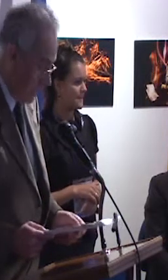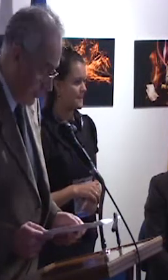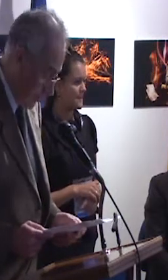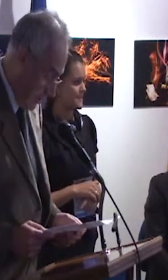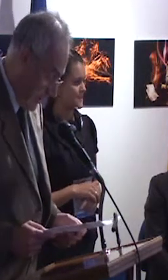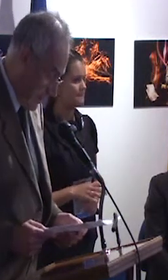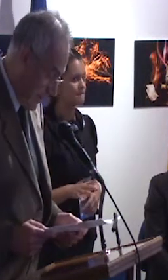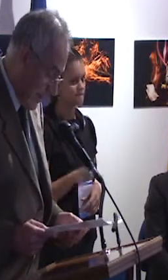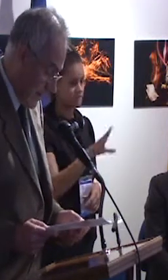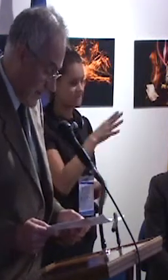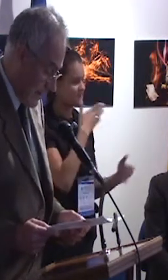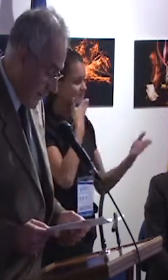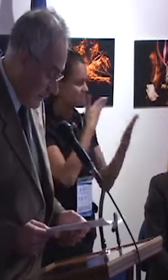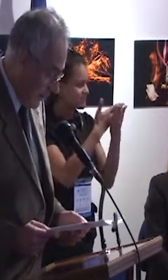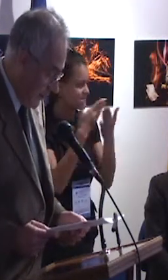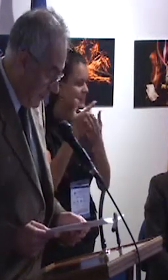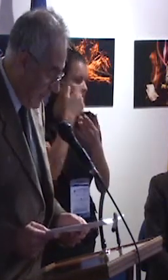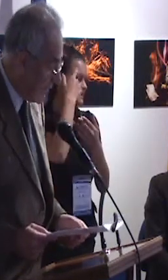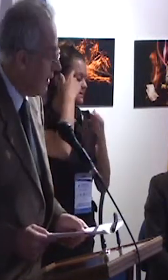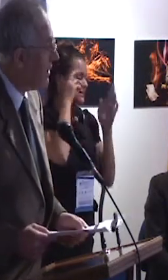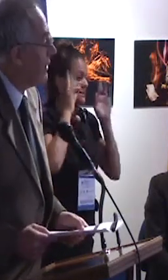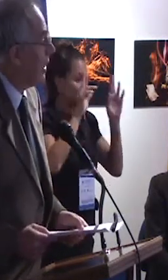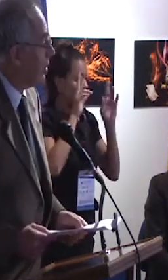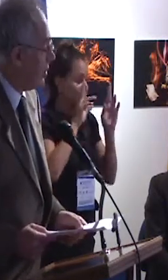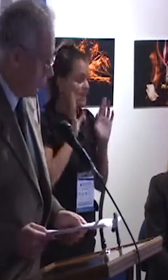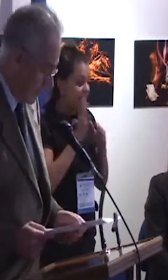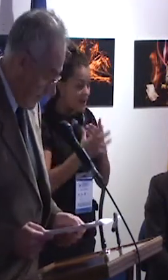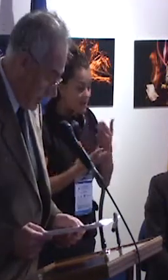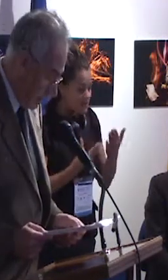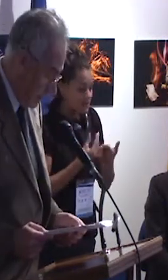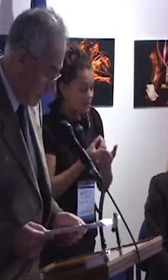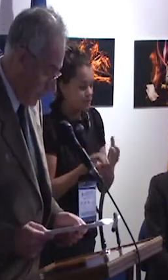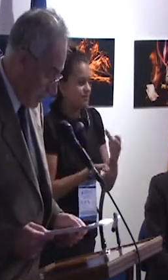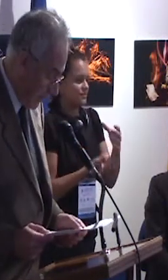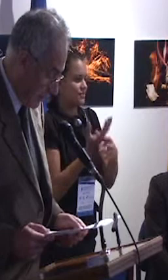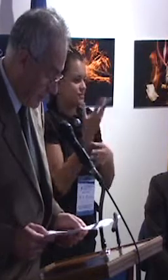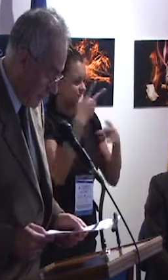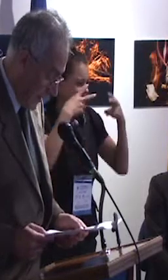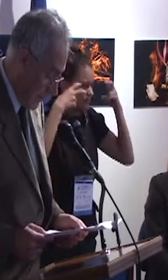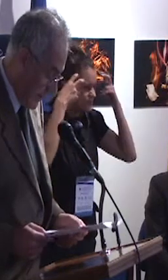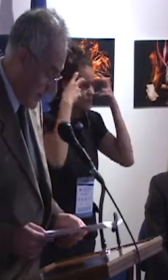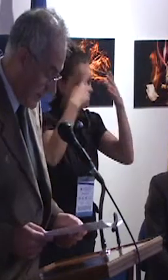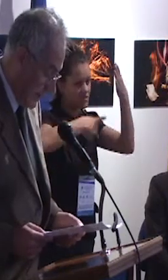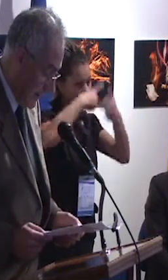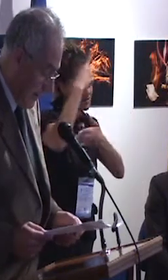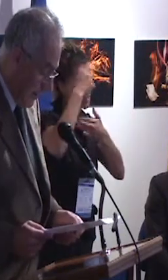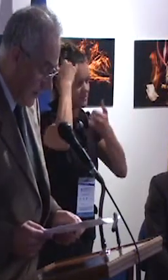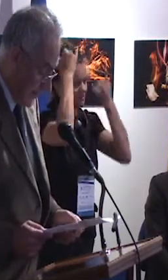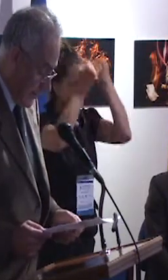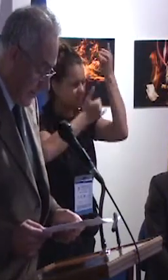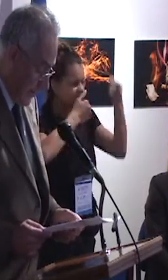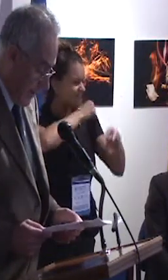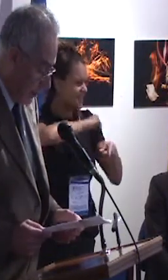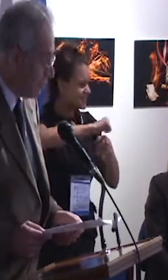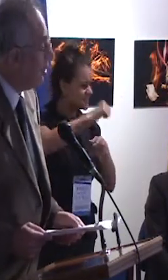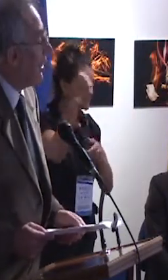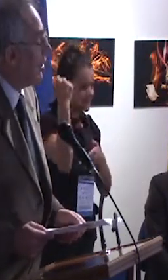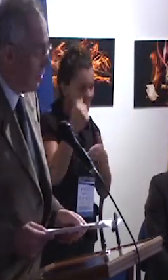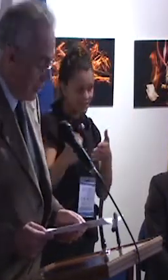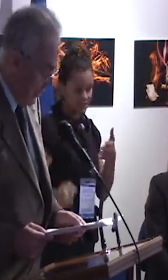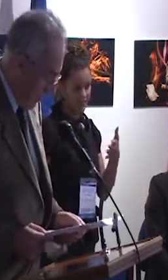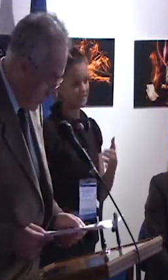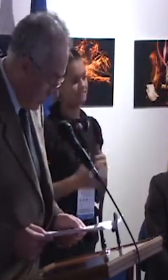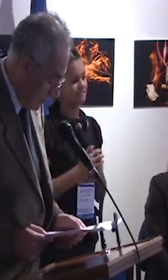obtenidos sean esencialmente fértiles en conocimientos, proyectos y prácticas, y también en